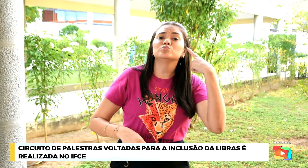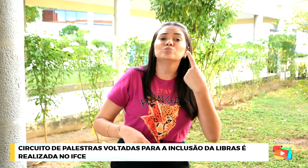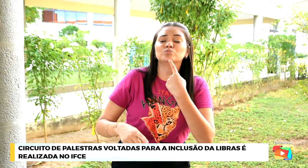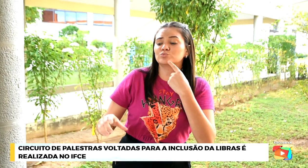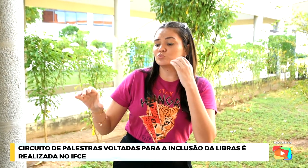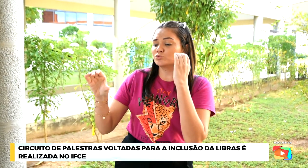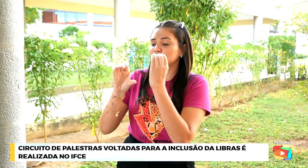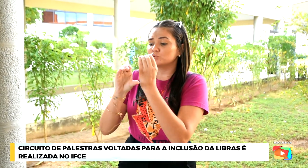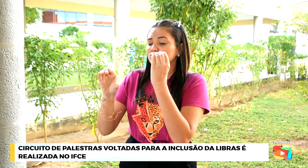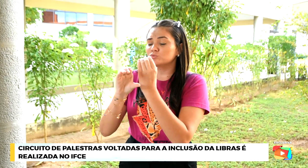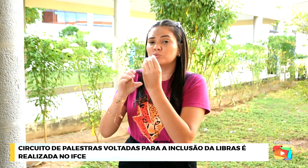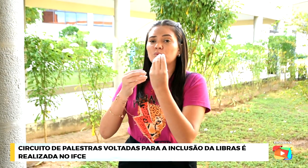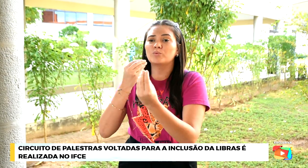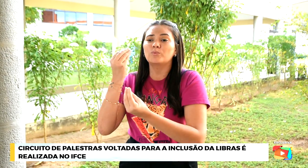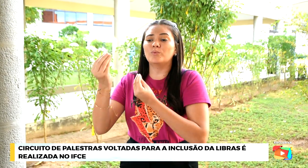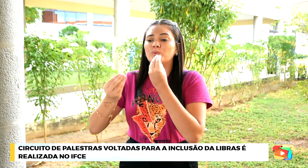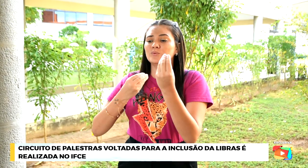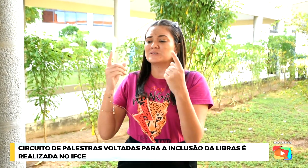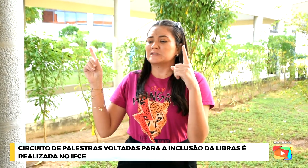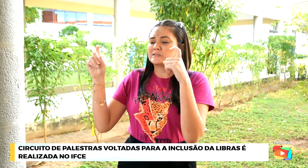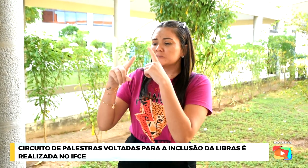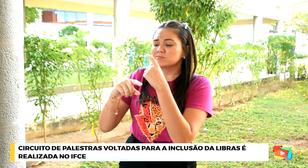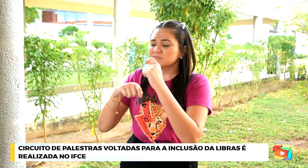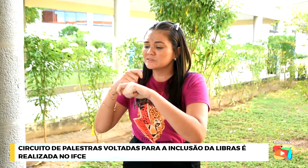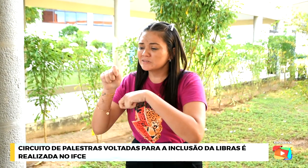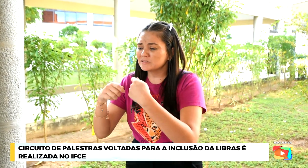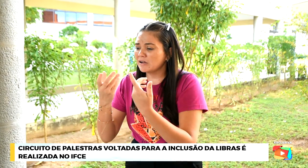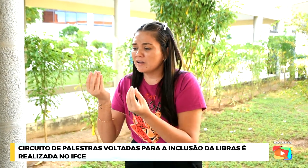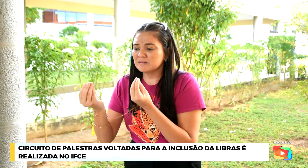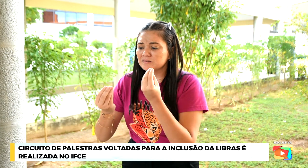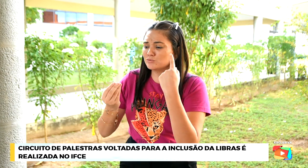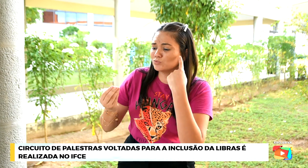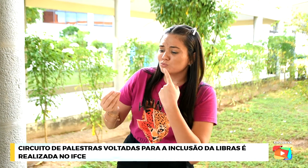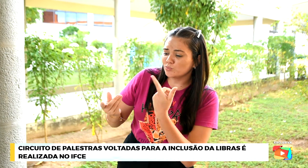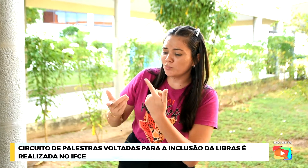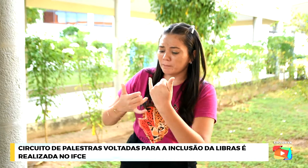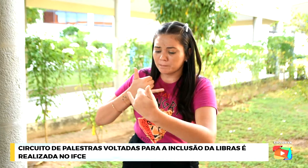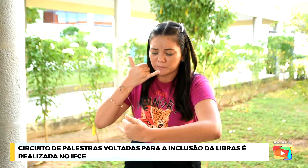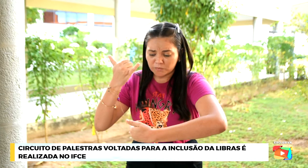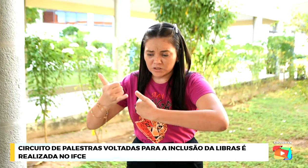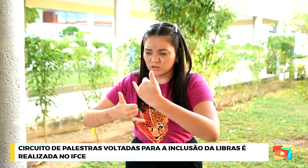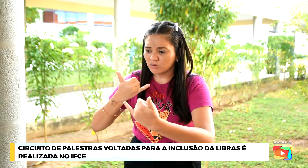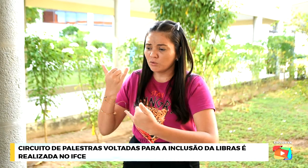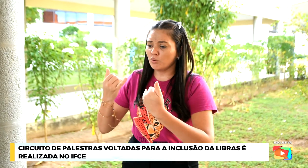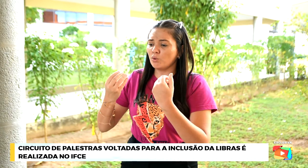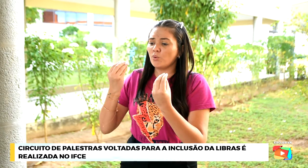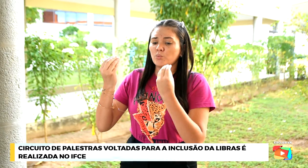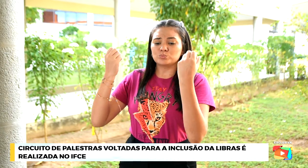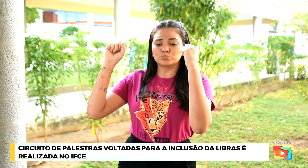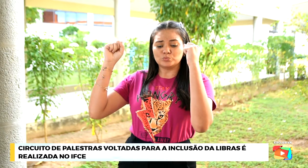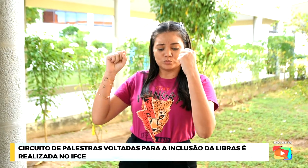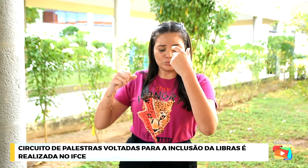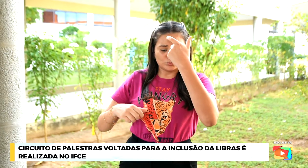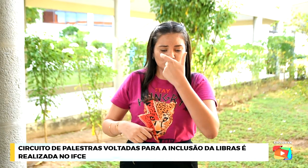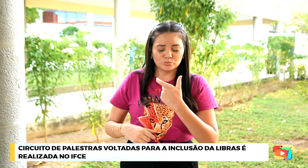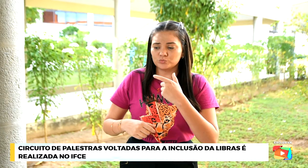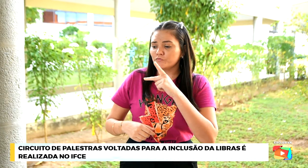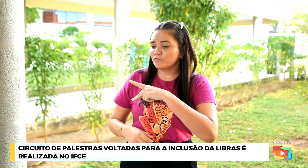exemplo, desenvolvendo a atividade física e a gente percebe que, claro, ainda assim precisa desenvolver e melhorar as